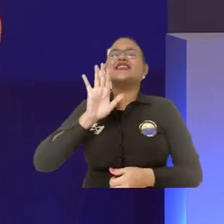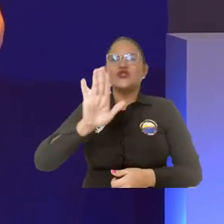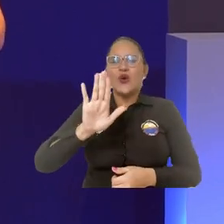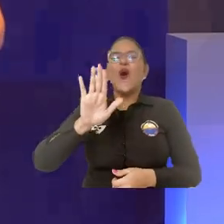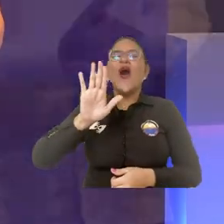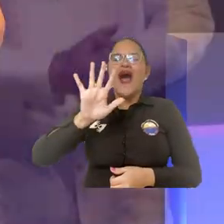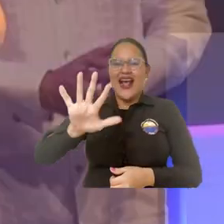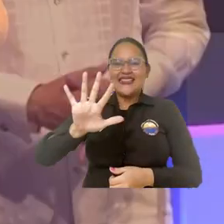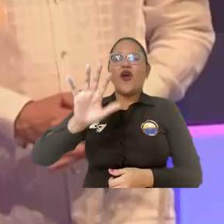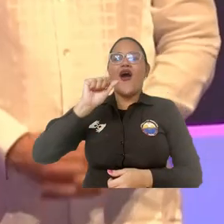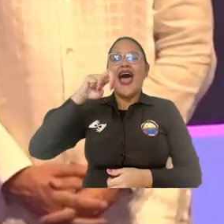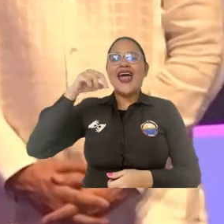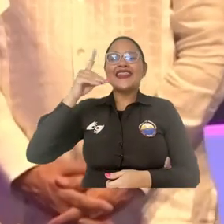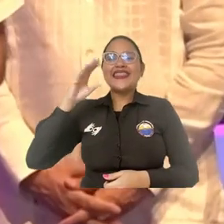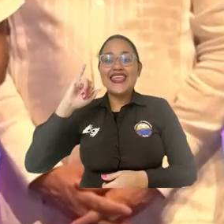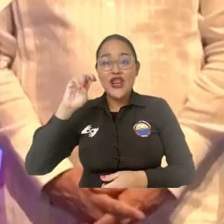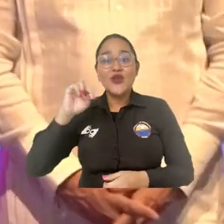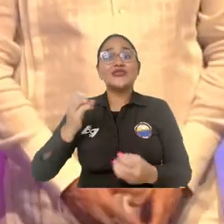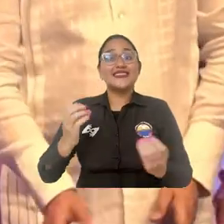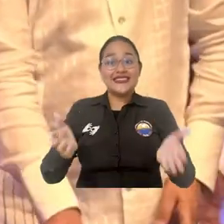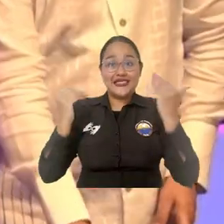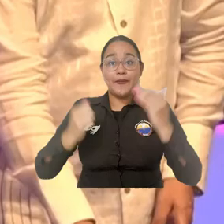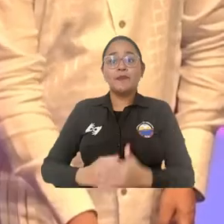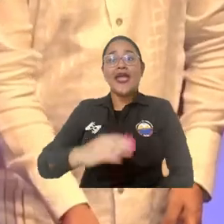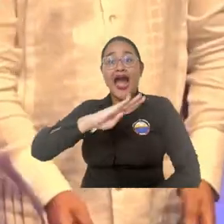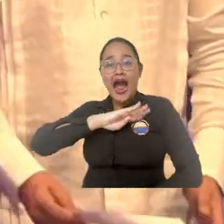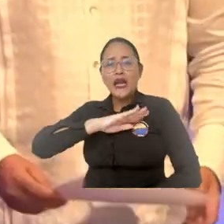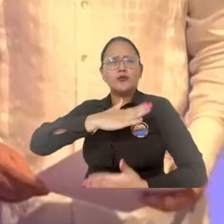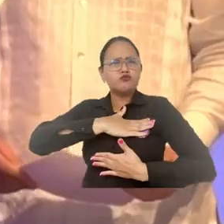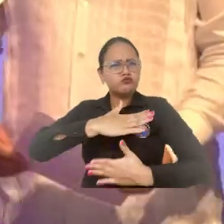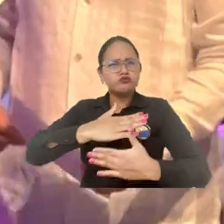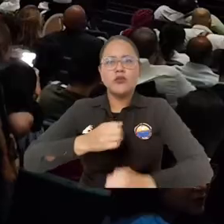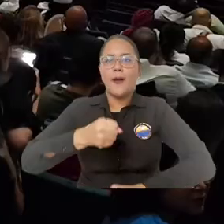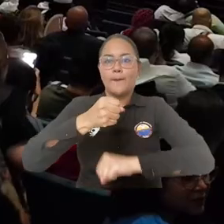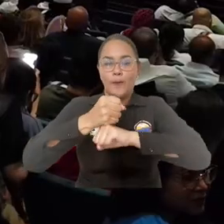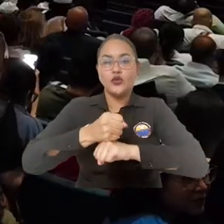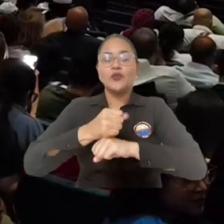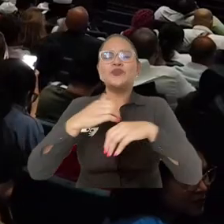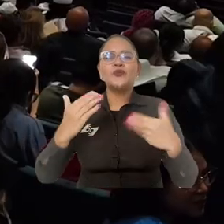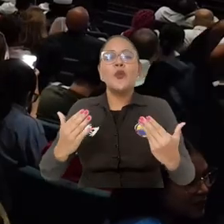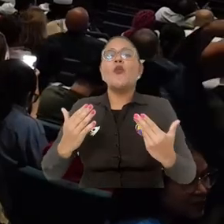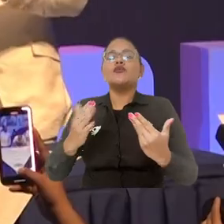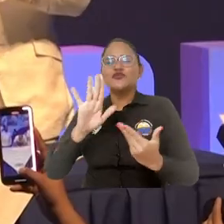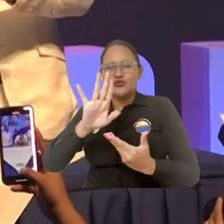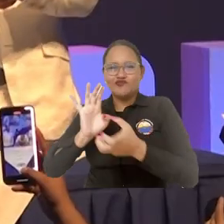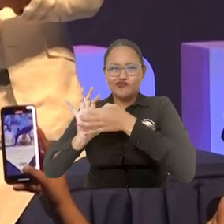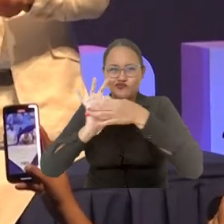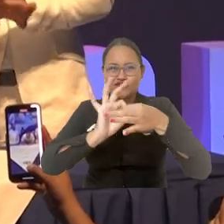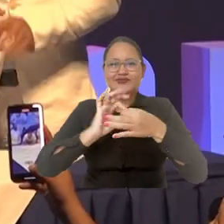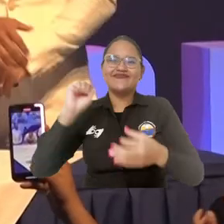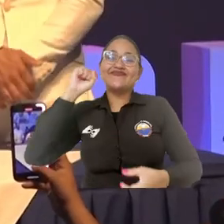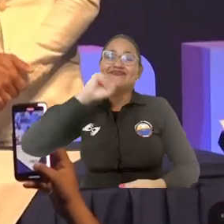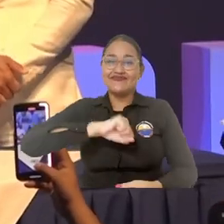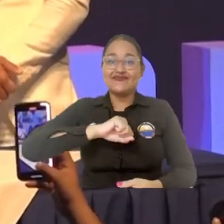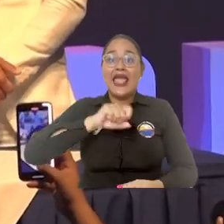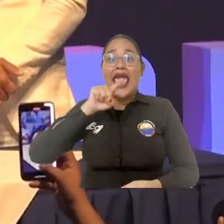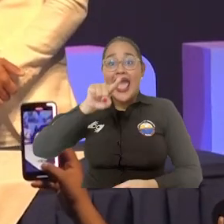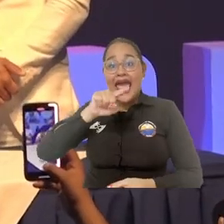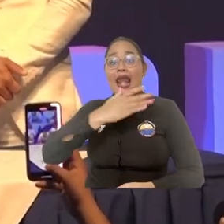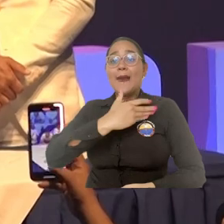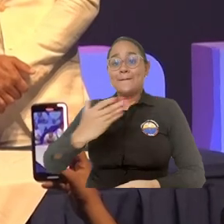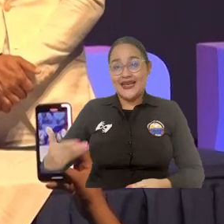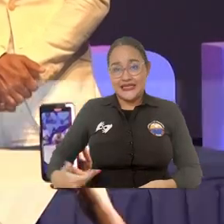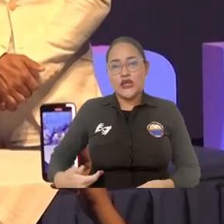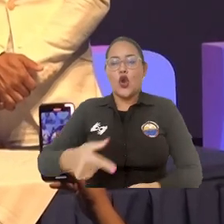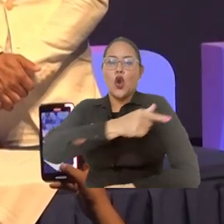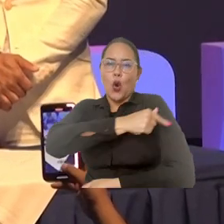cinco países andinos. La exaltación sumada a la adhesión de la Alcaldía de Santa Marta se dio por intermedio del doctor Pablo Vera Salazar,